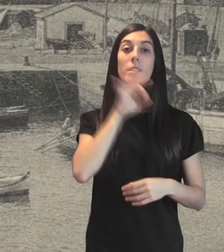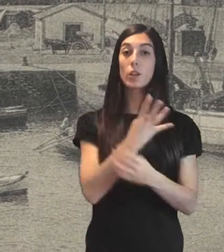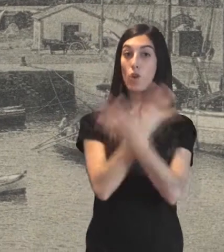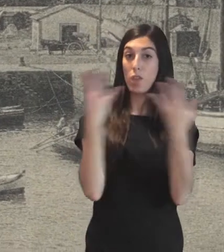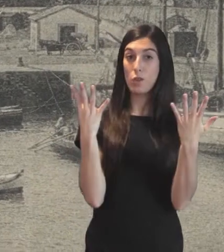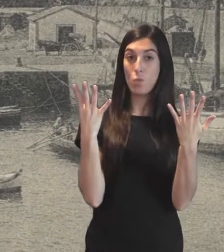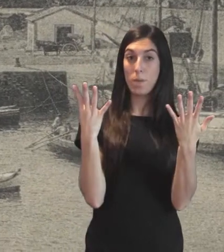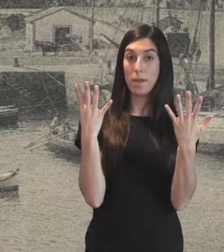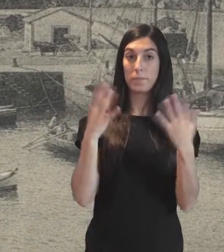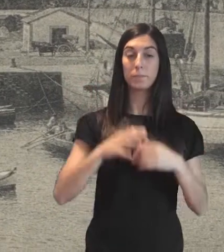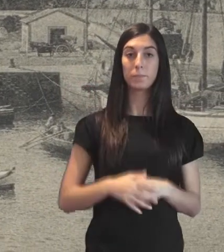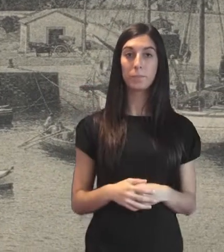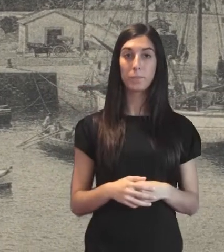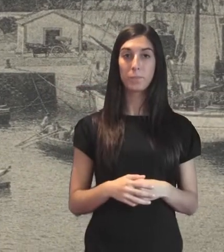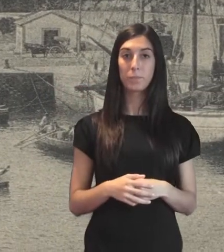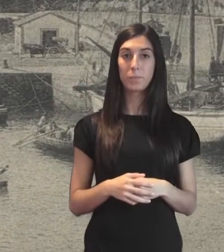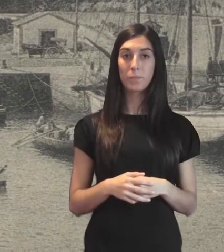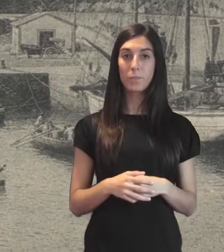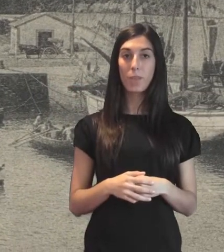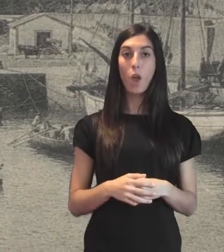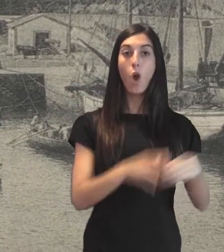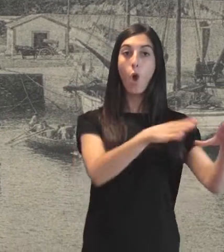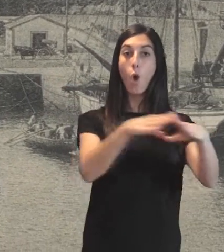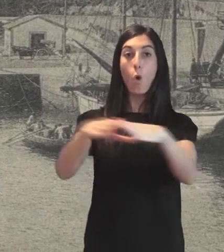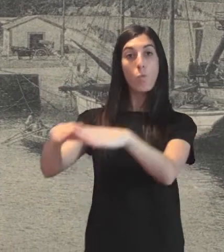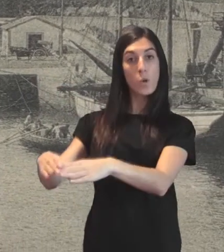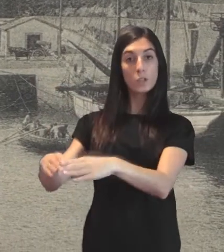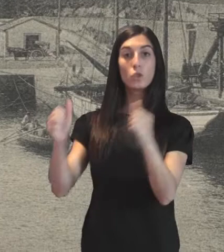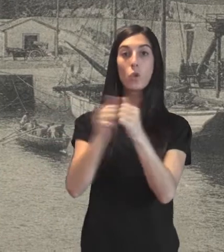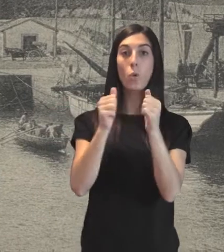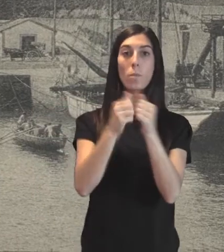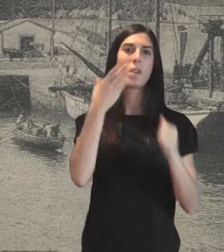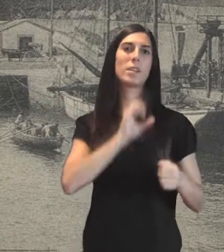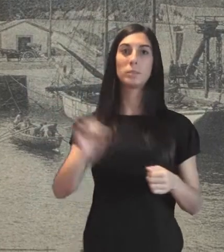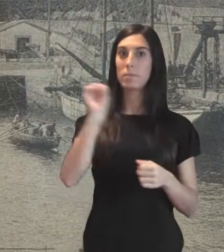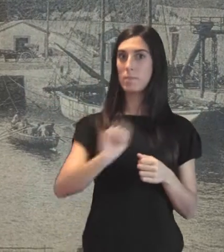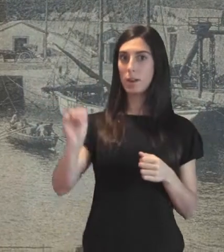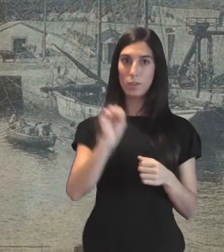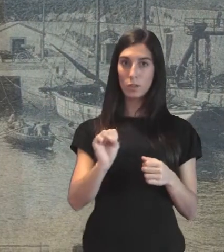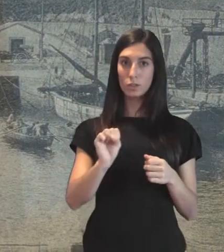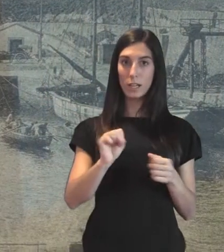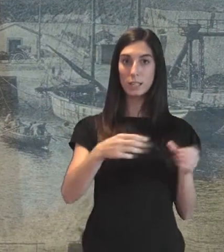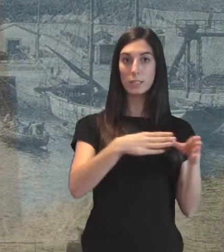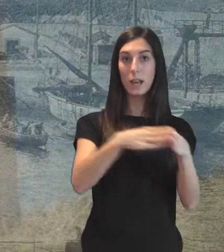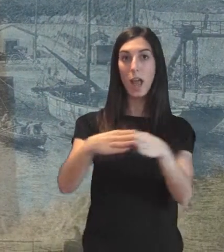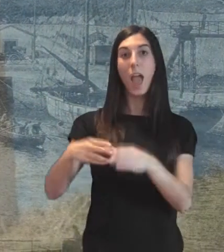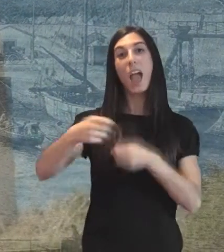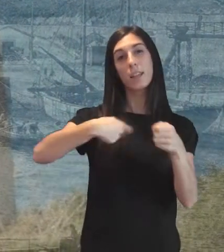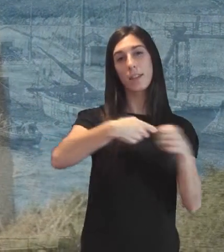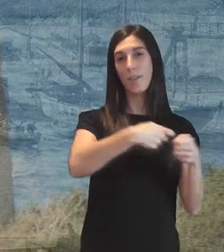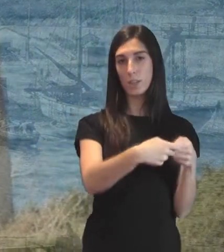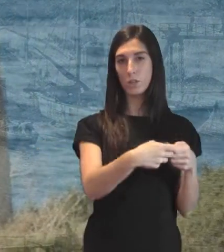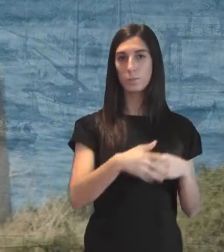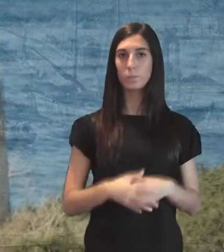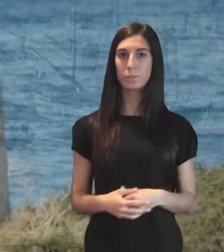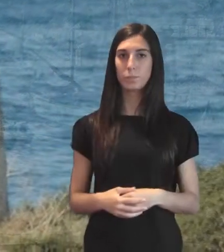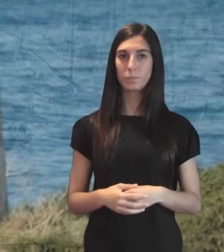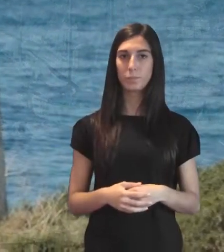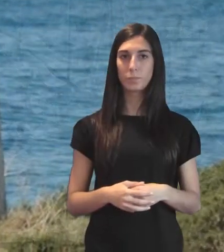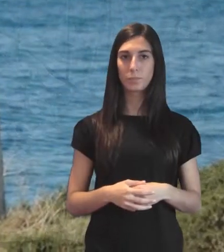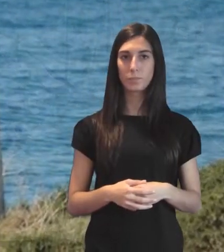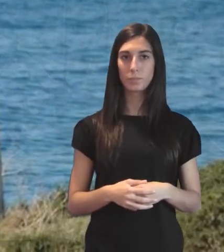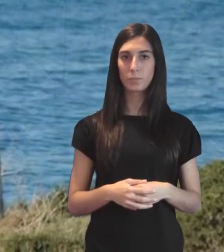ballenera de la cornisa cantábrica entre los siglos XVI y XVIII. Las ballenas, próximas a la costa para la crianza entre noviembre y marzo,